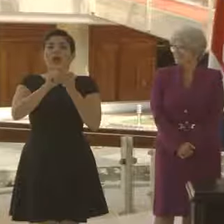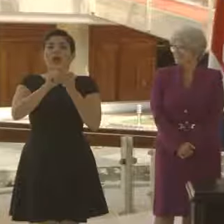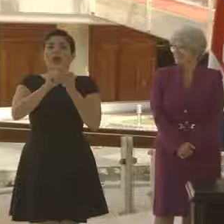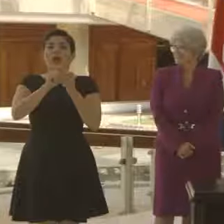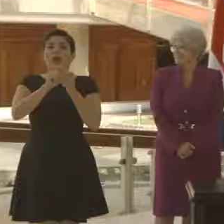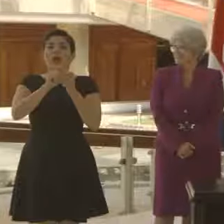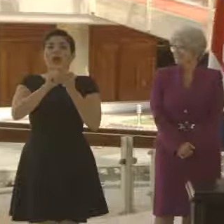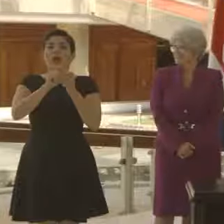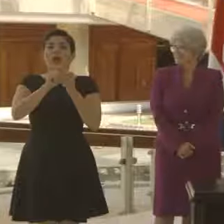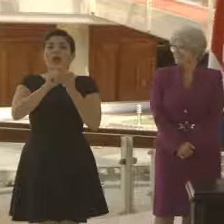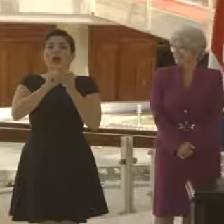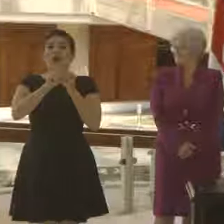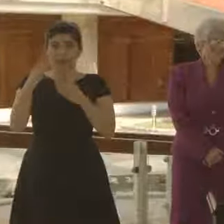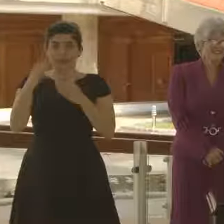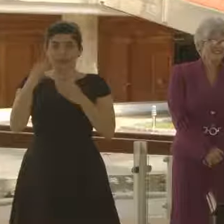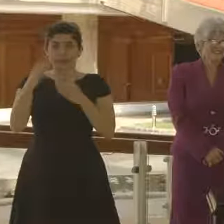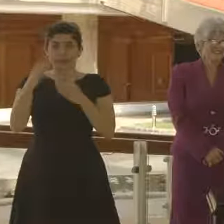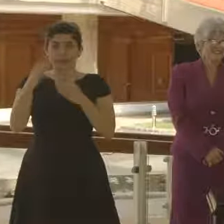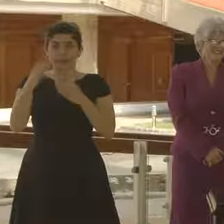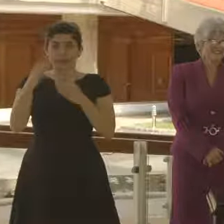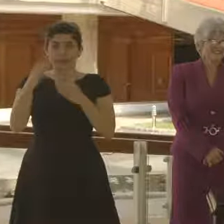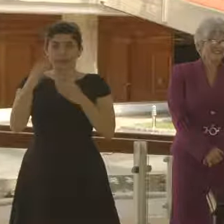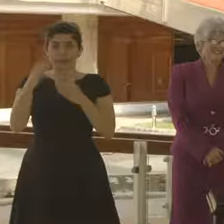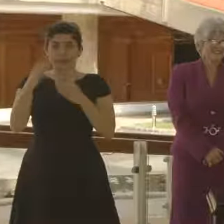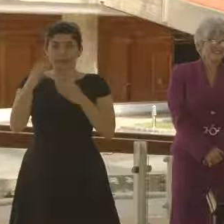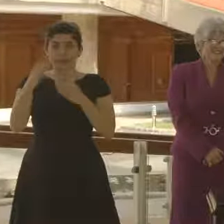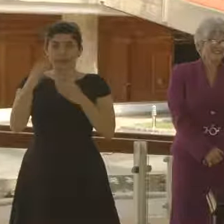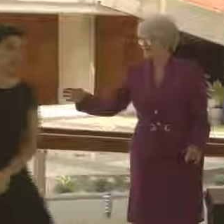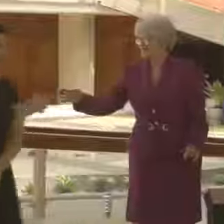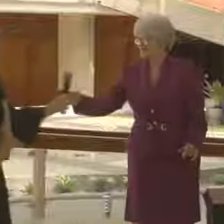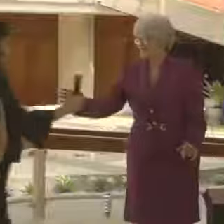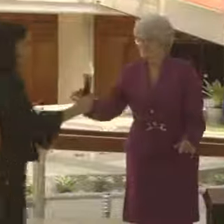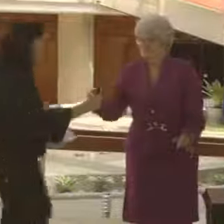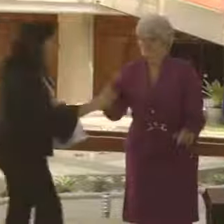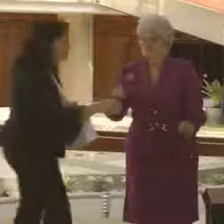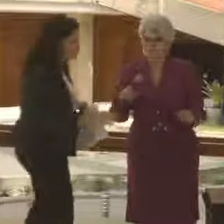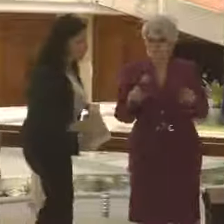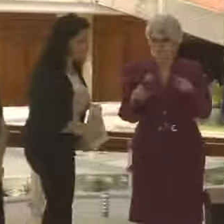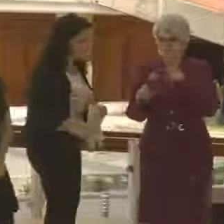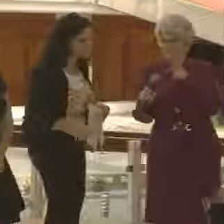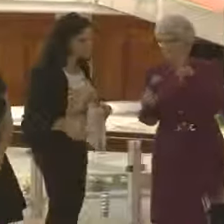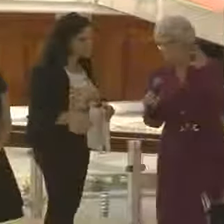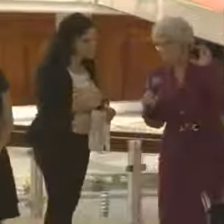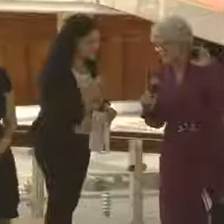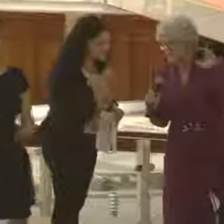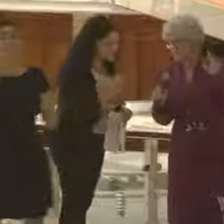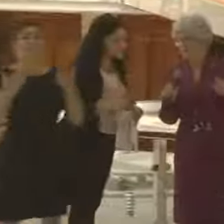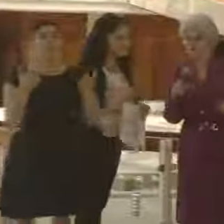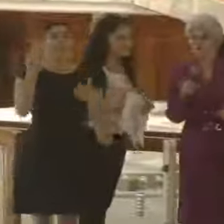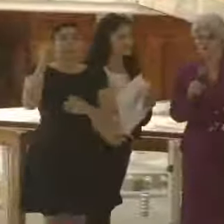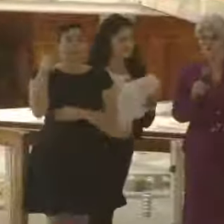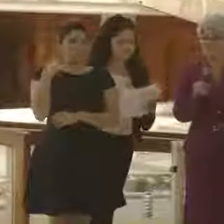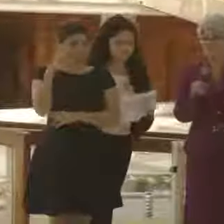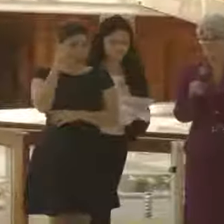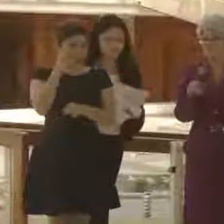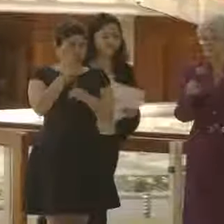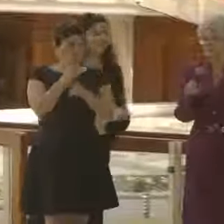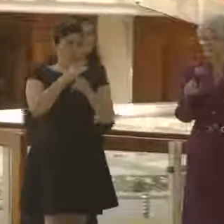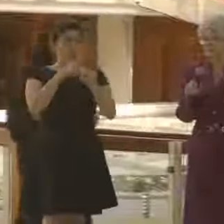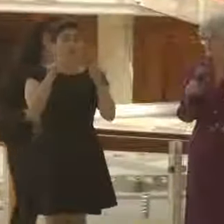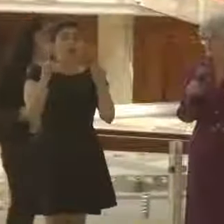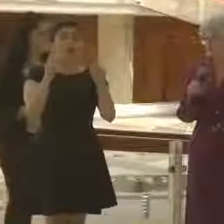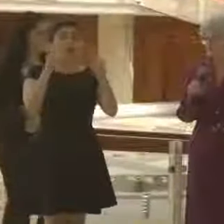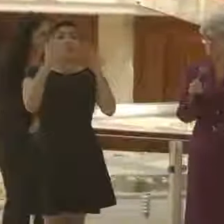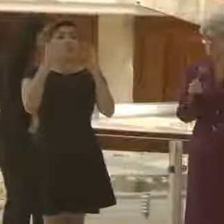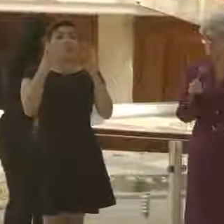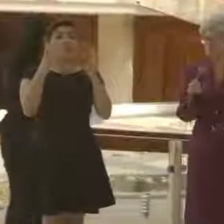indicará. Señora ministra, que Dios se precisara en un consejo civil, no sé si lo escuché correctamente, pero en el